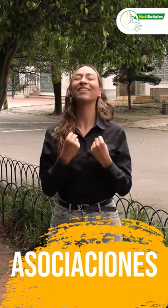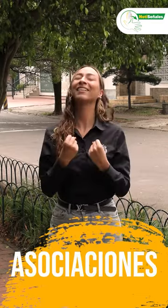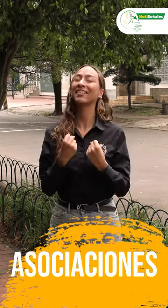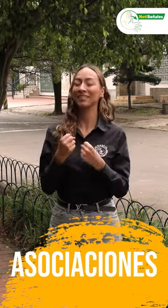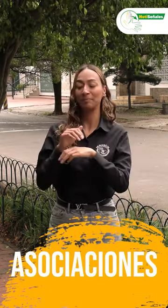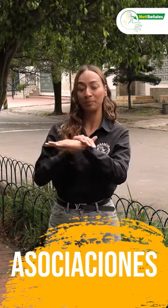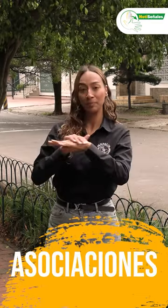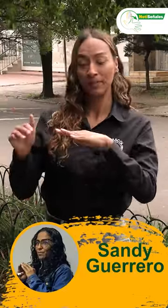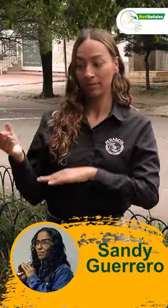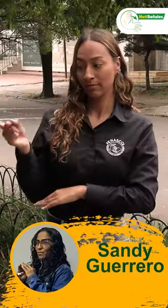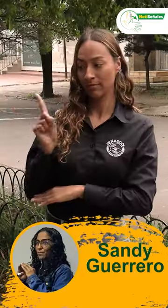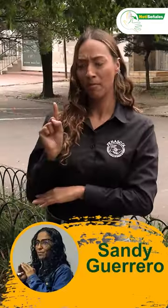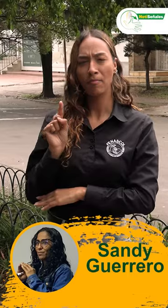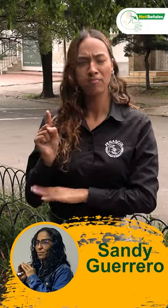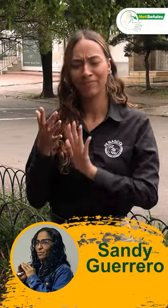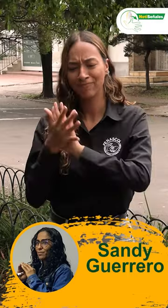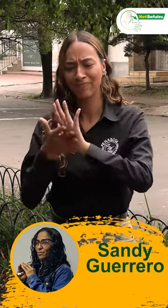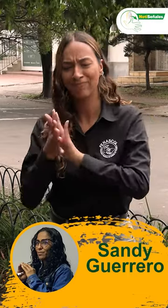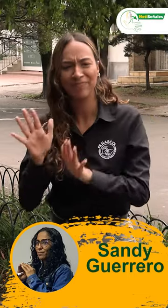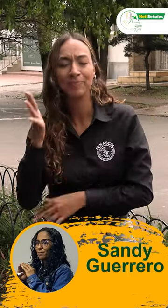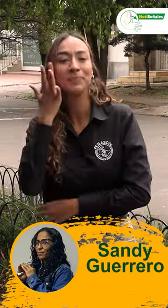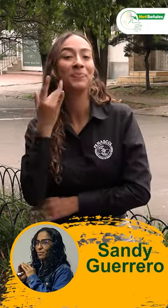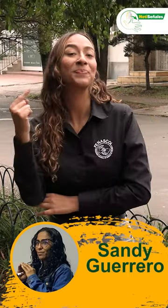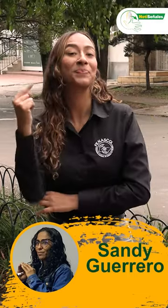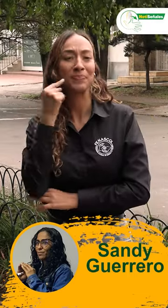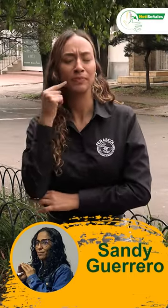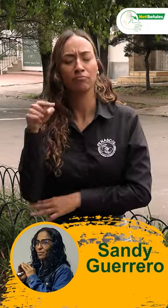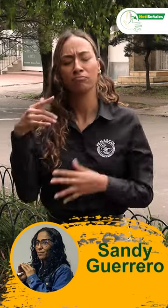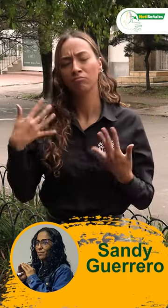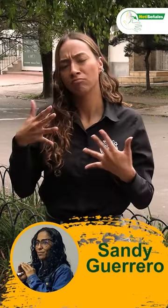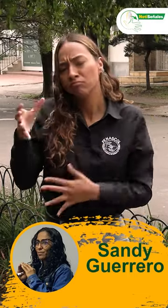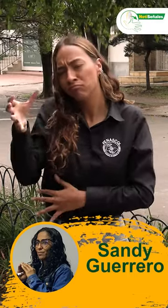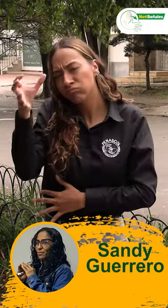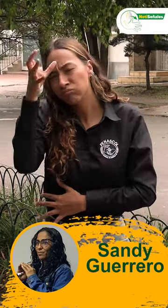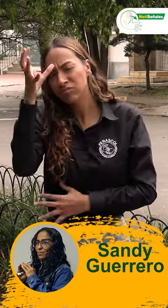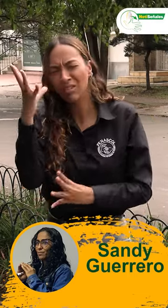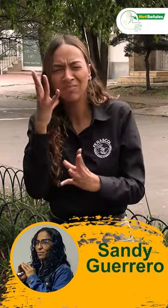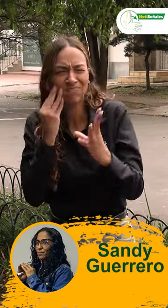Tuvimos como invitada a Sandy Guerrero, una experta en fortalecimiento de asociaciones.